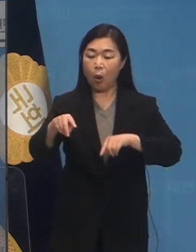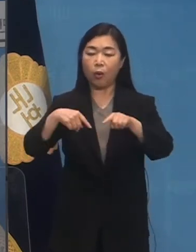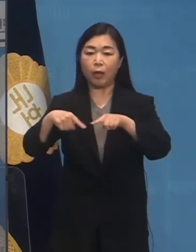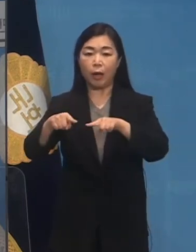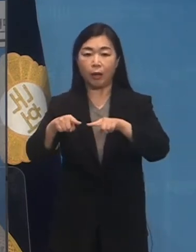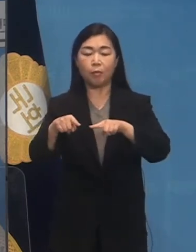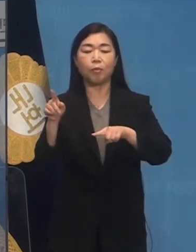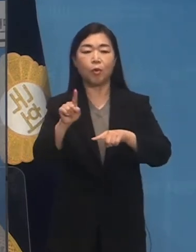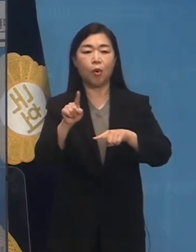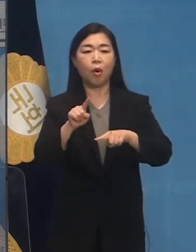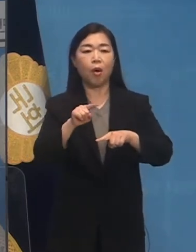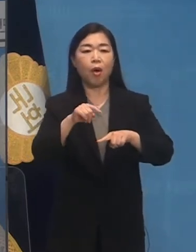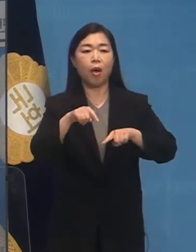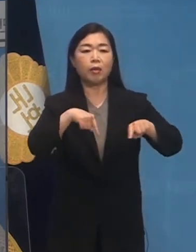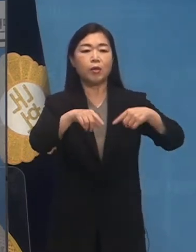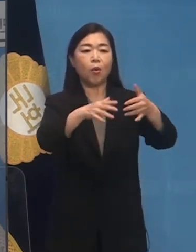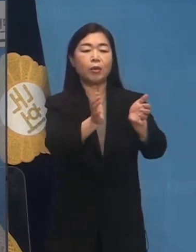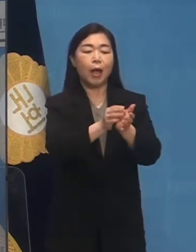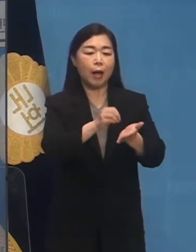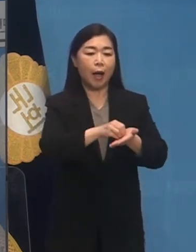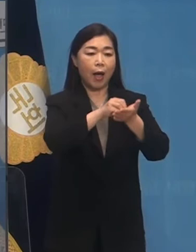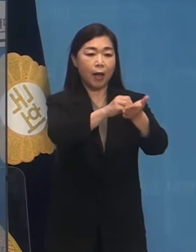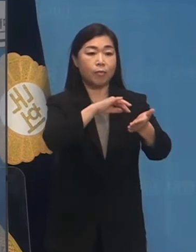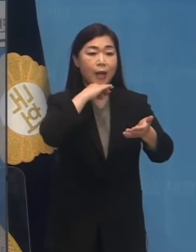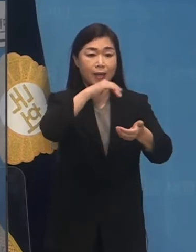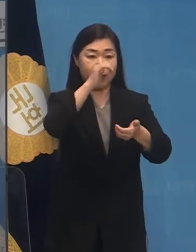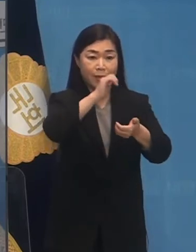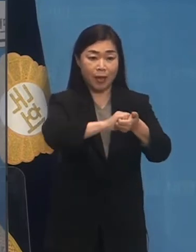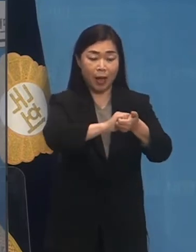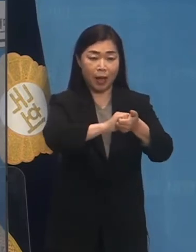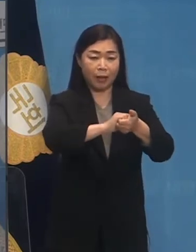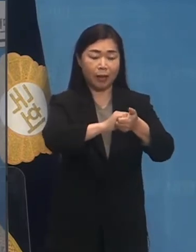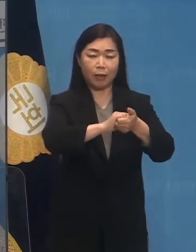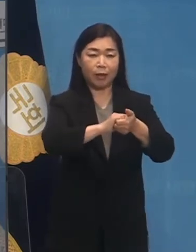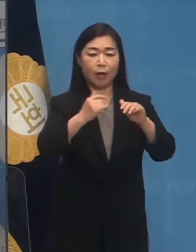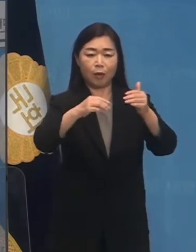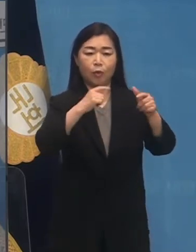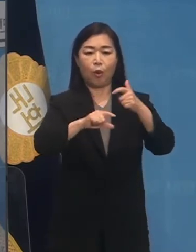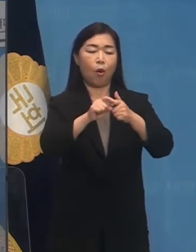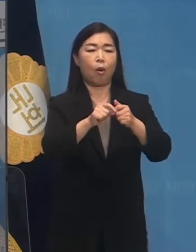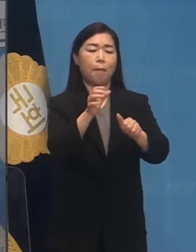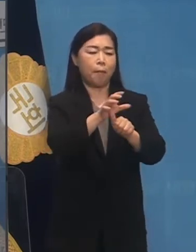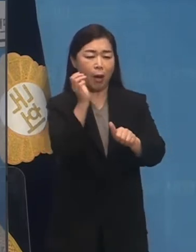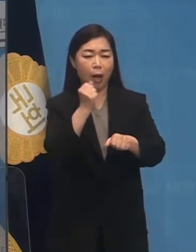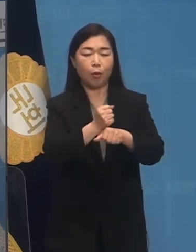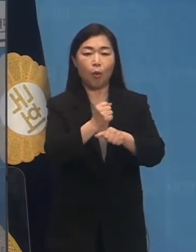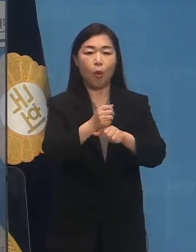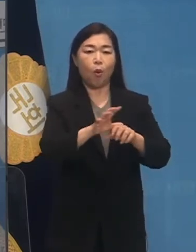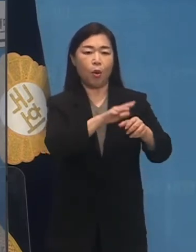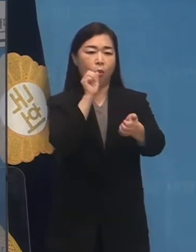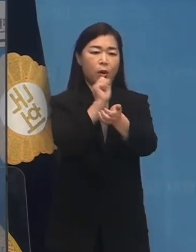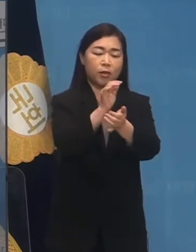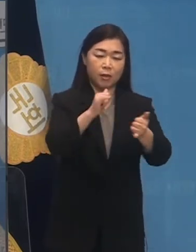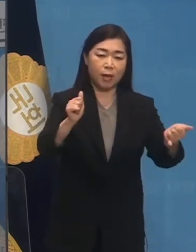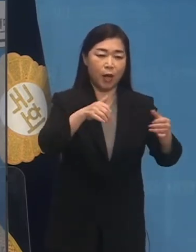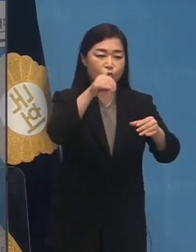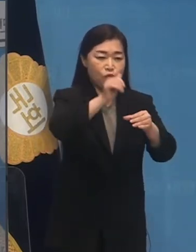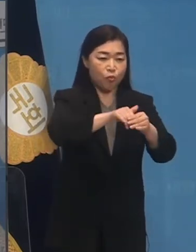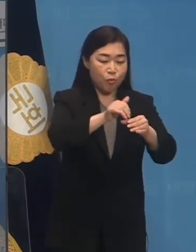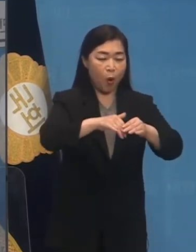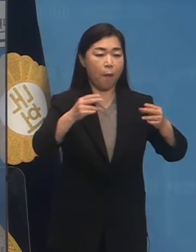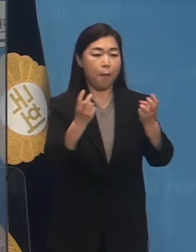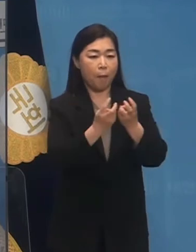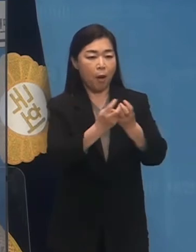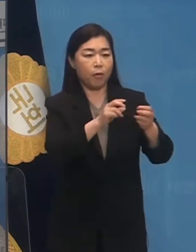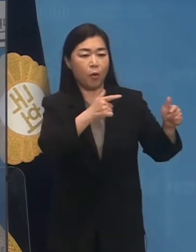연령 파약, 제외국민 투표권 보장 방안, 코로나 확진자 투표 방안 등 여러 사안에 대해